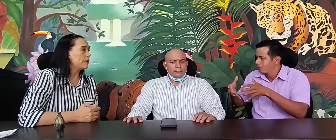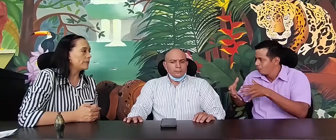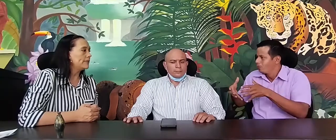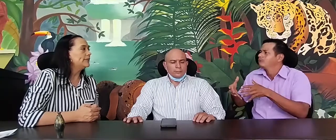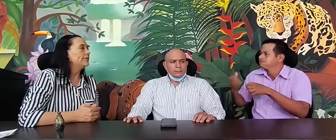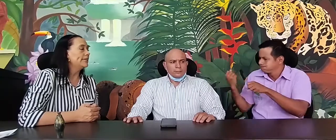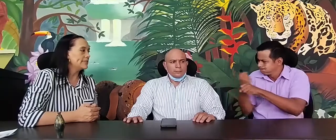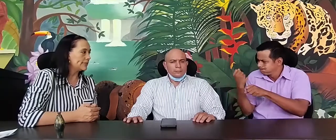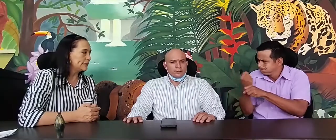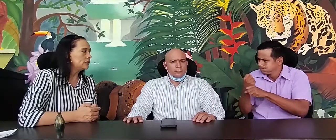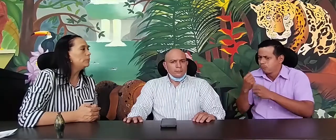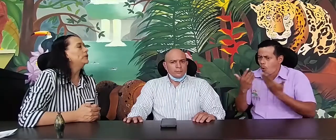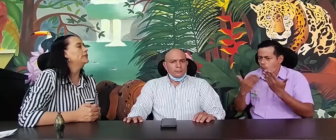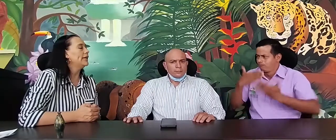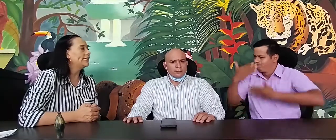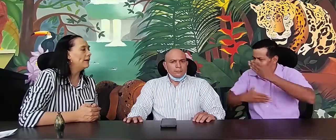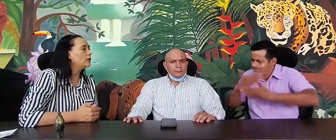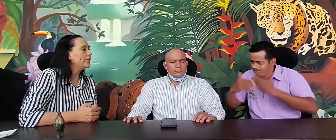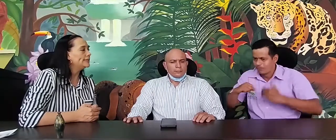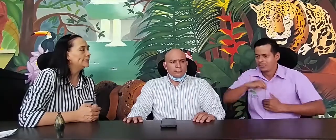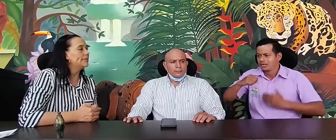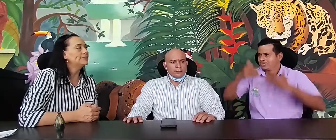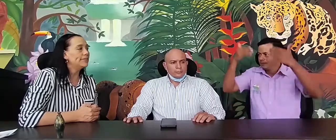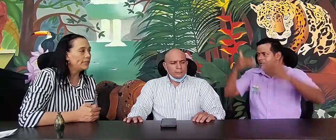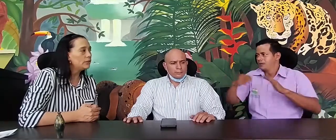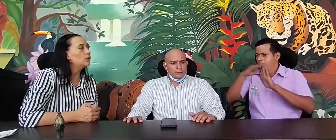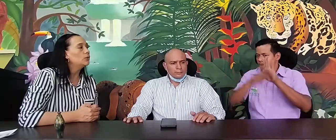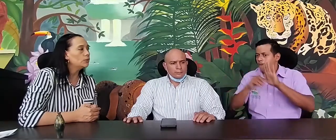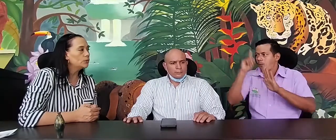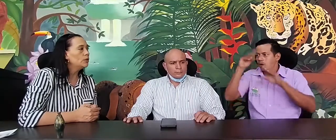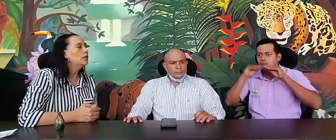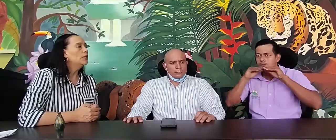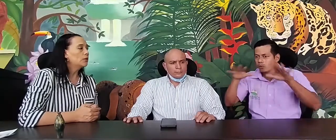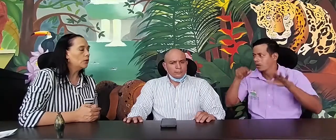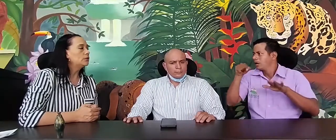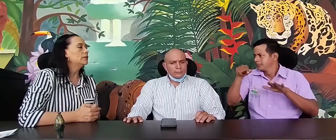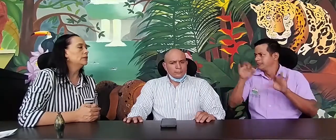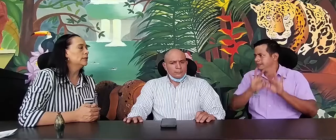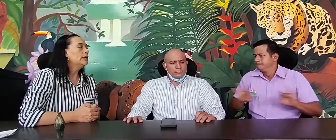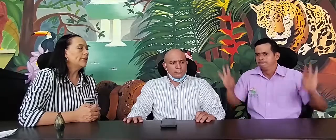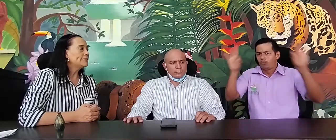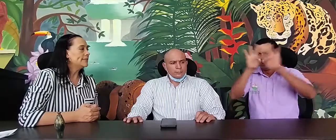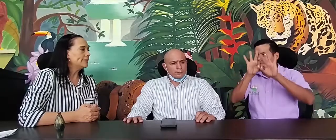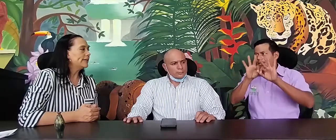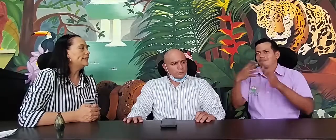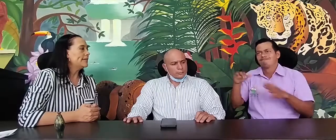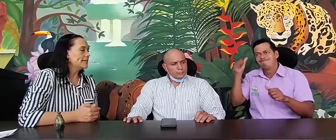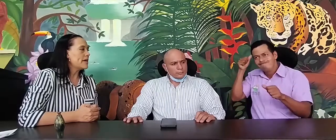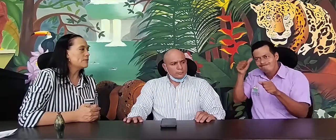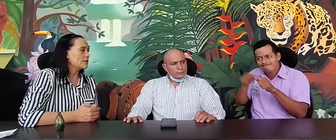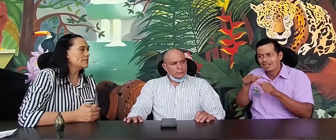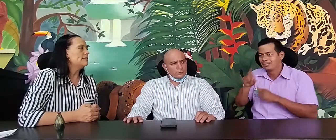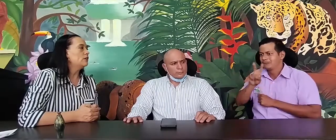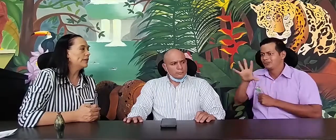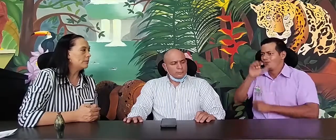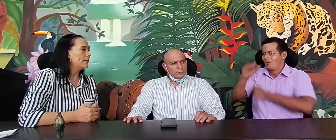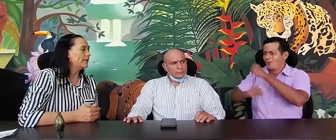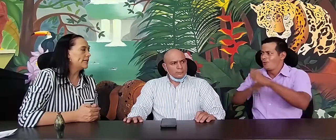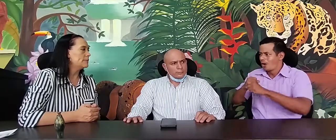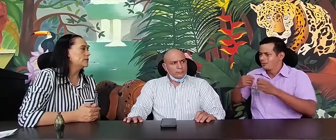permiten tener este acceso, pero en tu caso que ya se está haciendo en conjunto con estas secretarias, es lo que se va a ayudar para que las personas